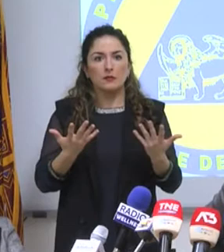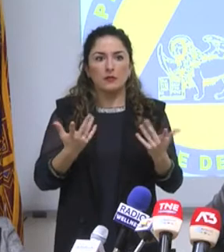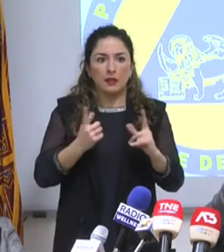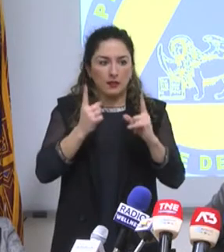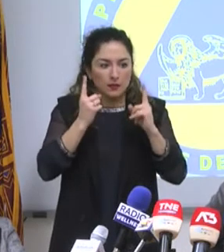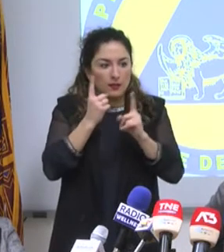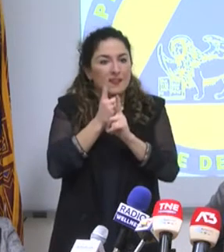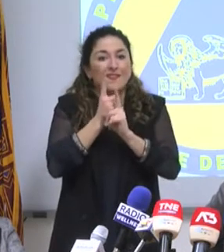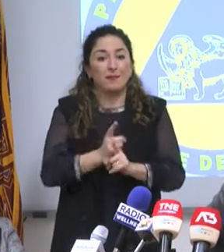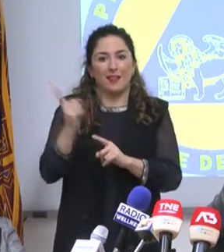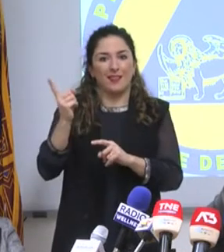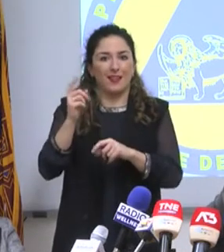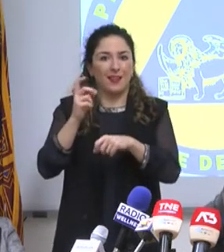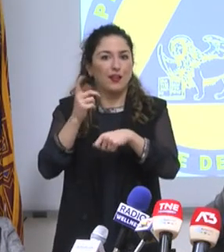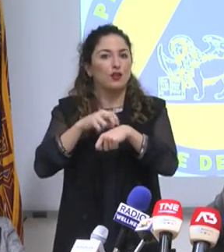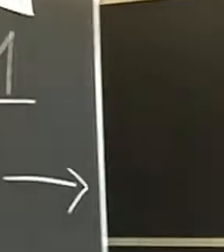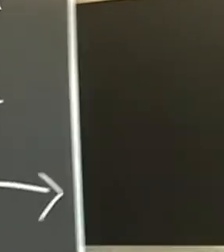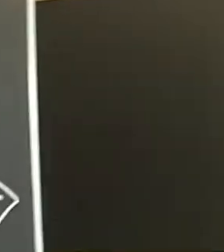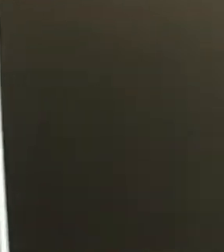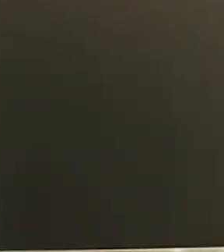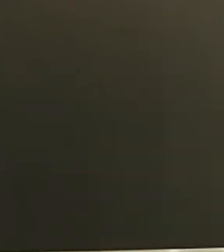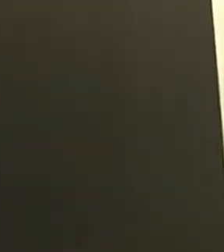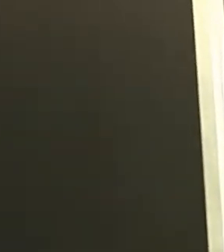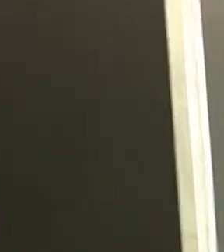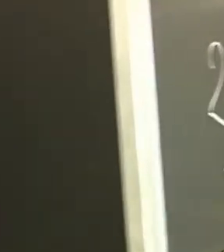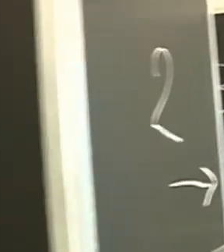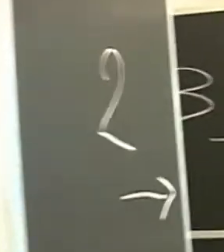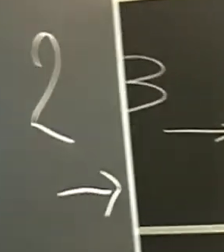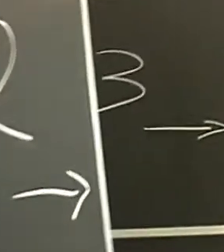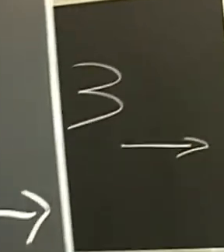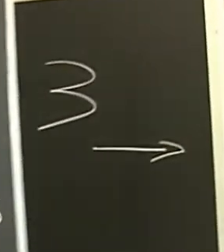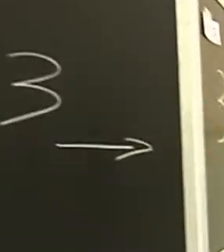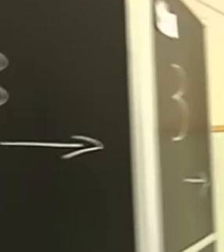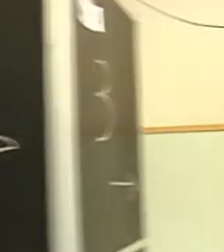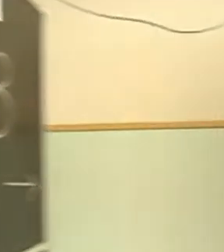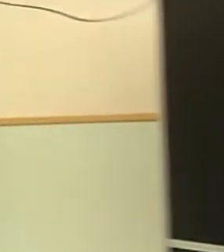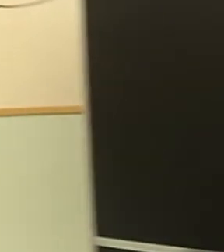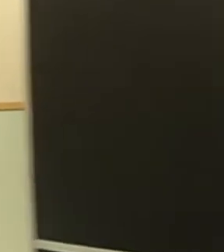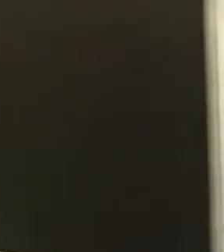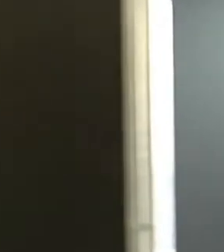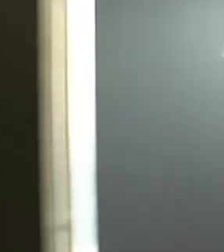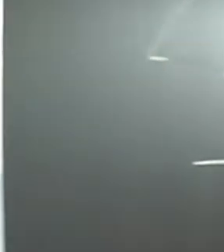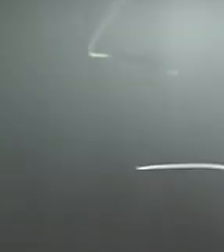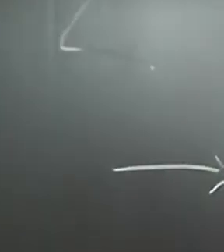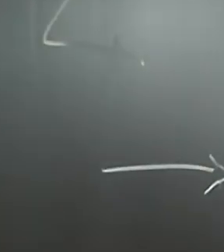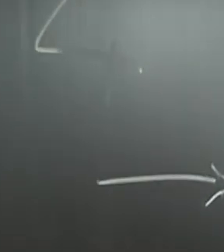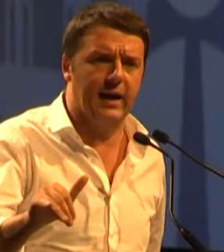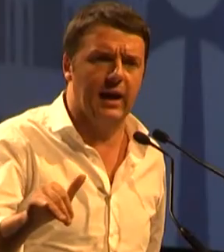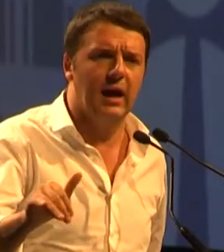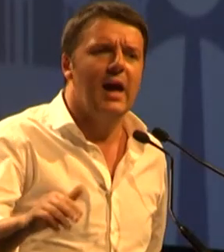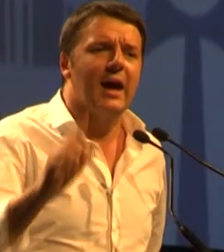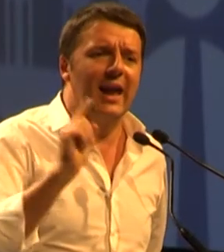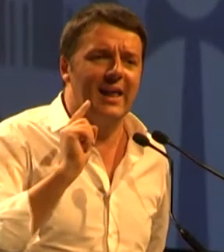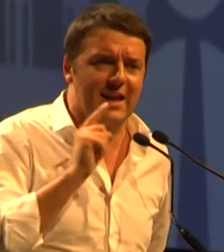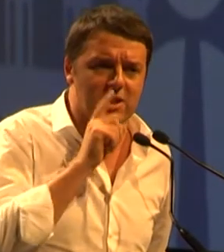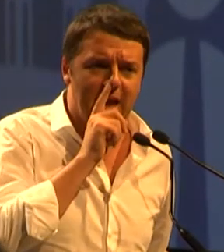da cosa dirà il dottor Draghi alle forze politiche. Altrimenti l'unica soluzione è andare al voto perché il popolo resta sovrano. Sulla scelta